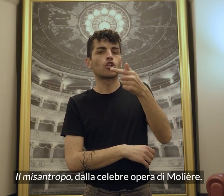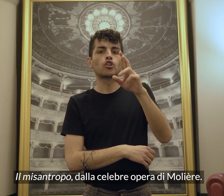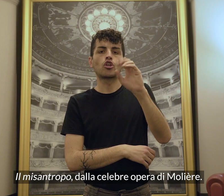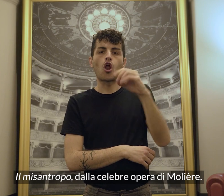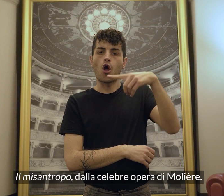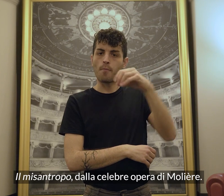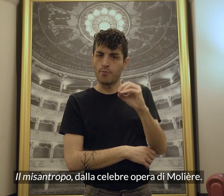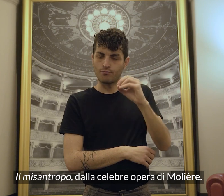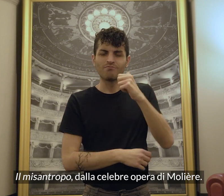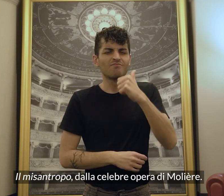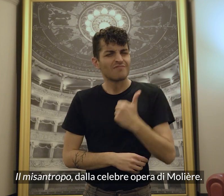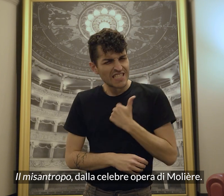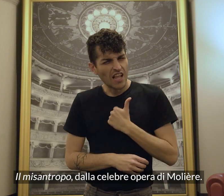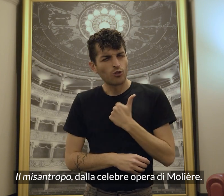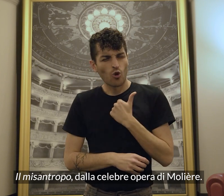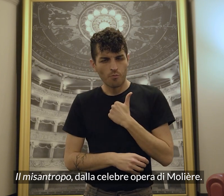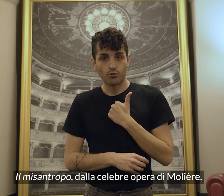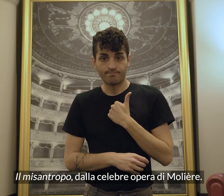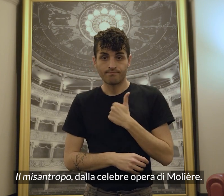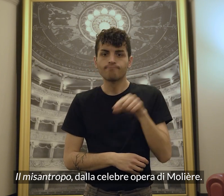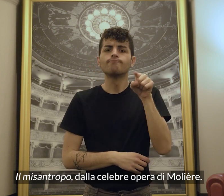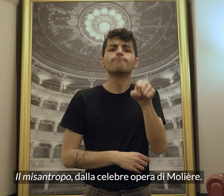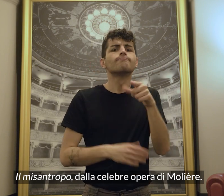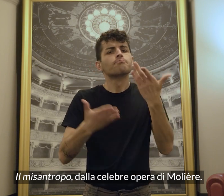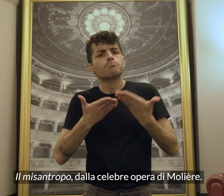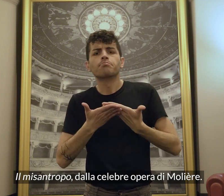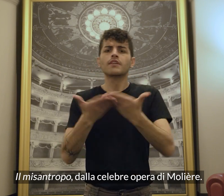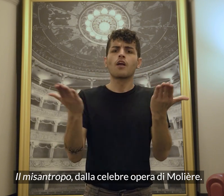dalla celebre opera di Molière.